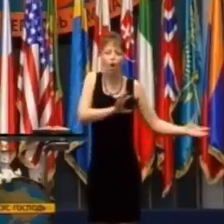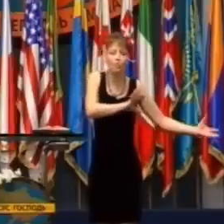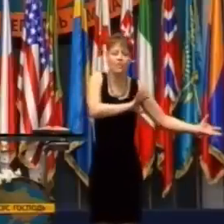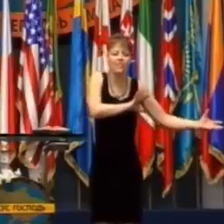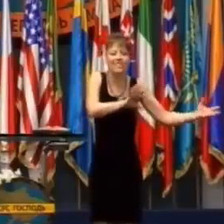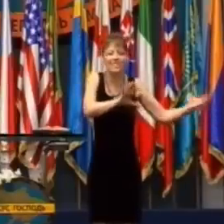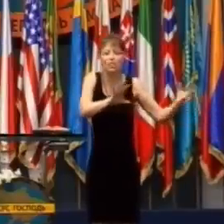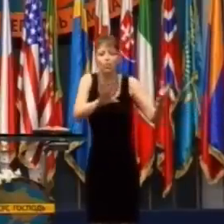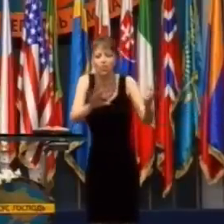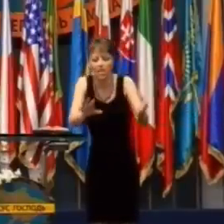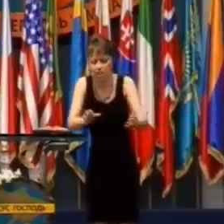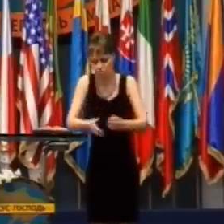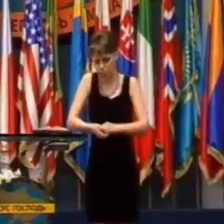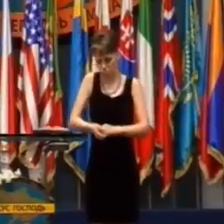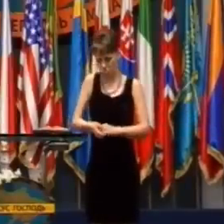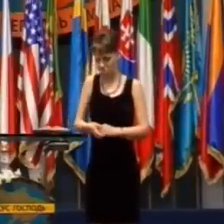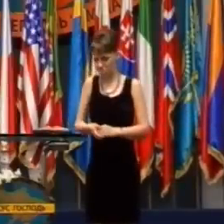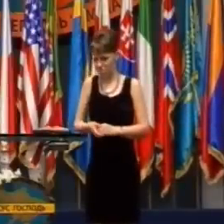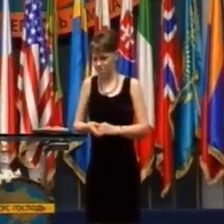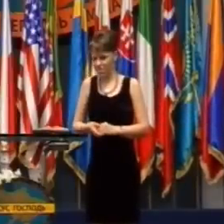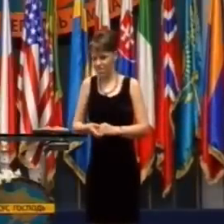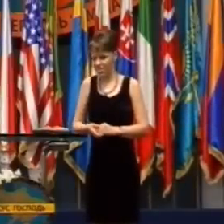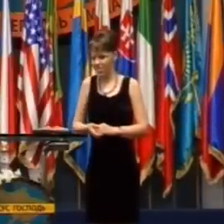A Boh k nemu privádzal ľudí.